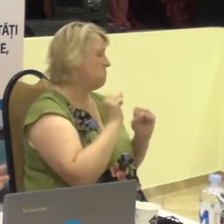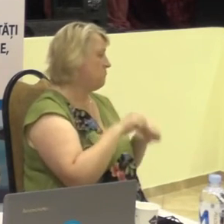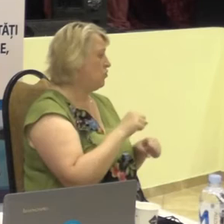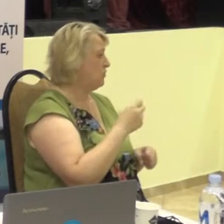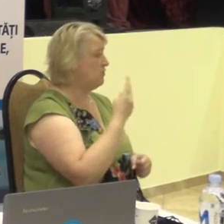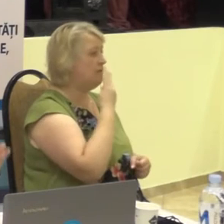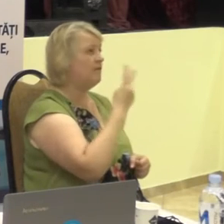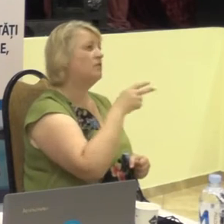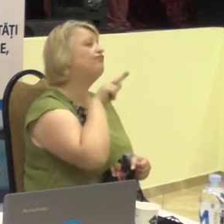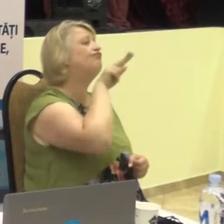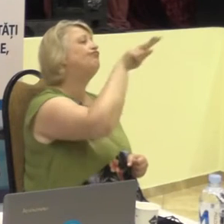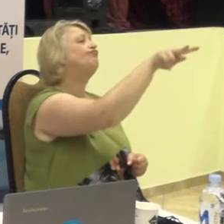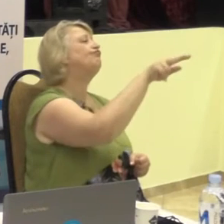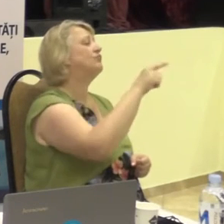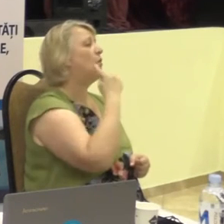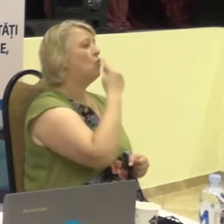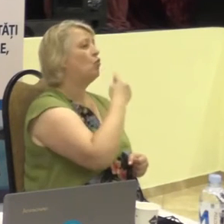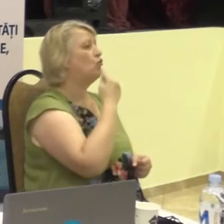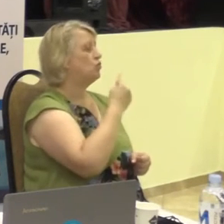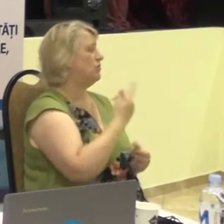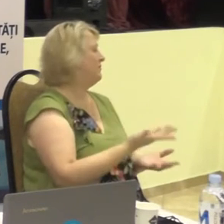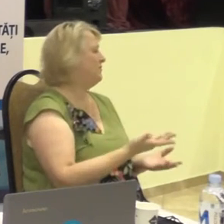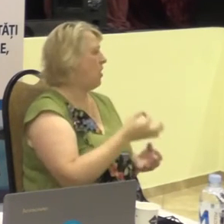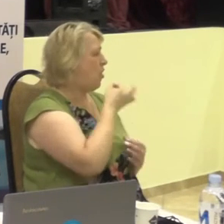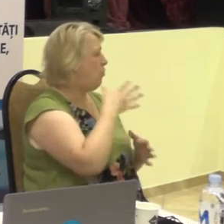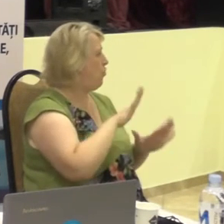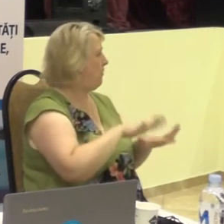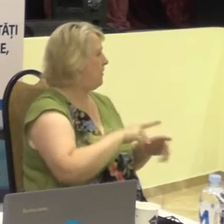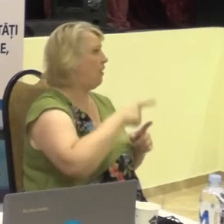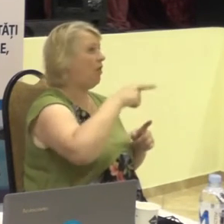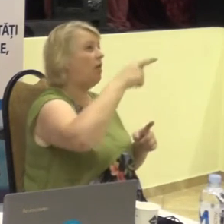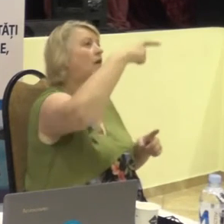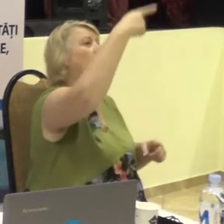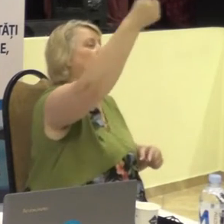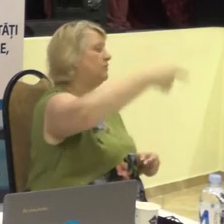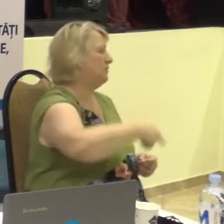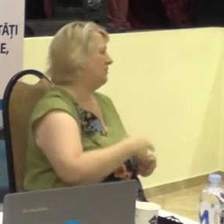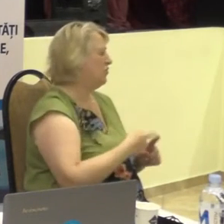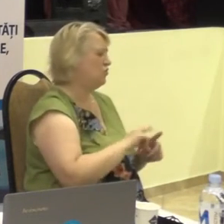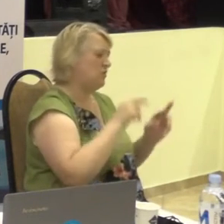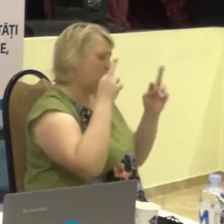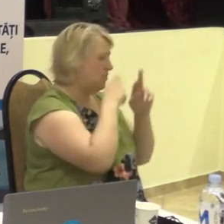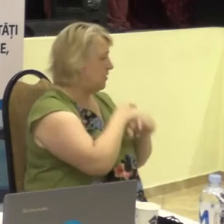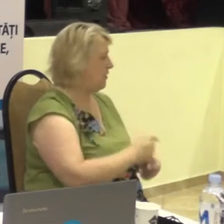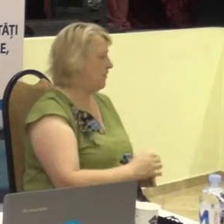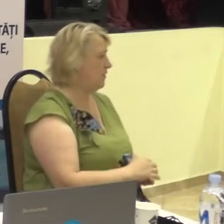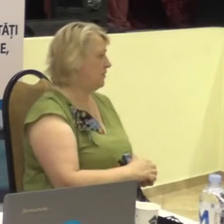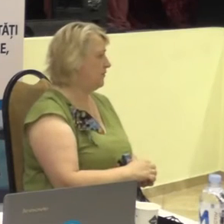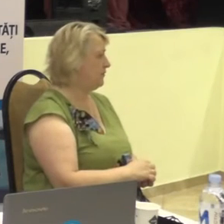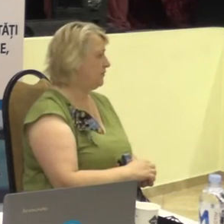să vadă, să știați că e pe buzi la o distanță mai mare. Ceea ce este încurent.